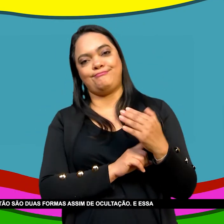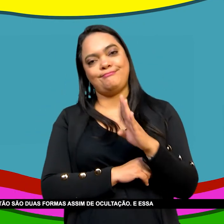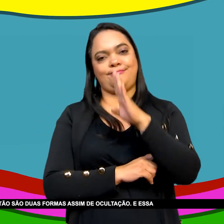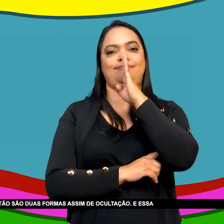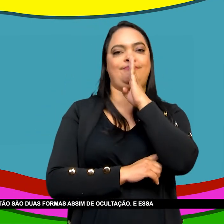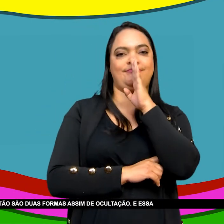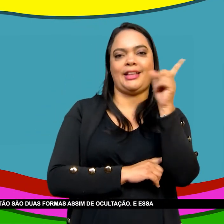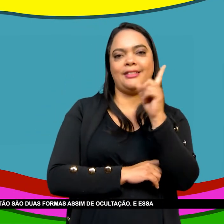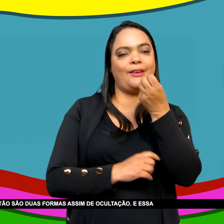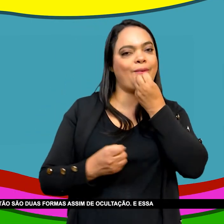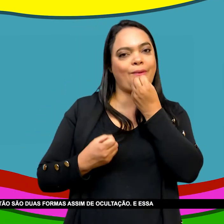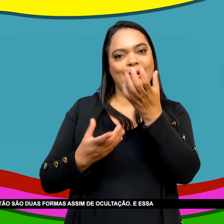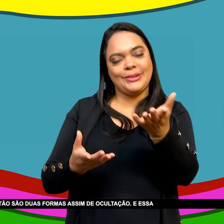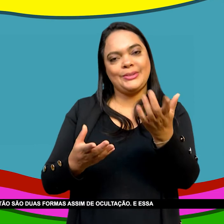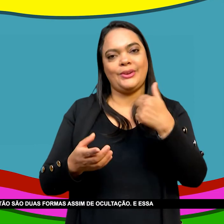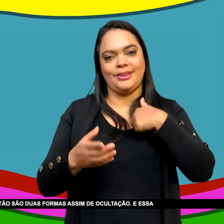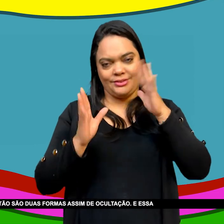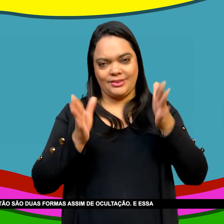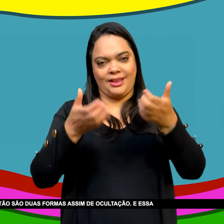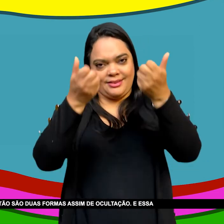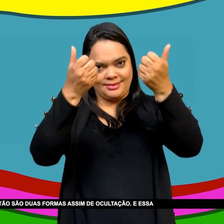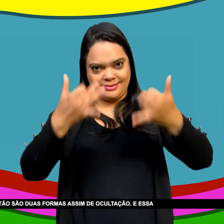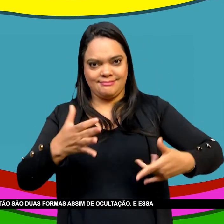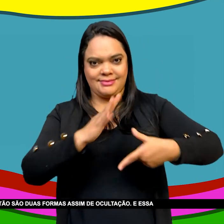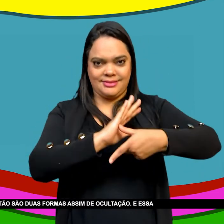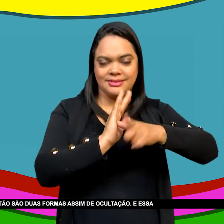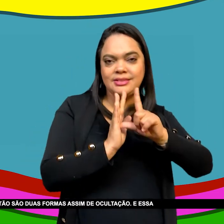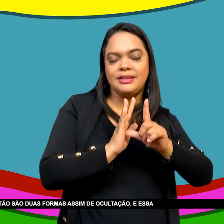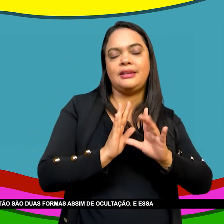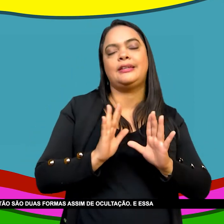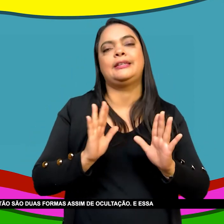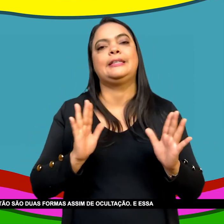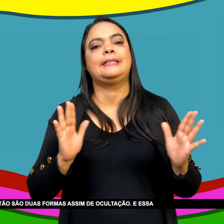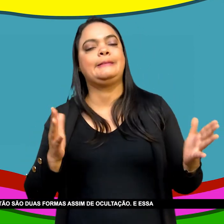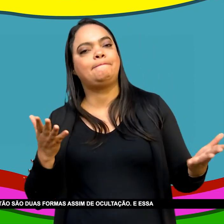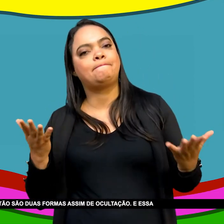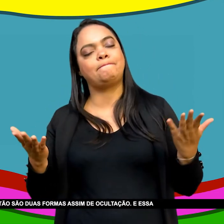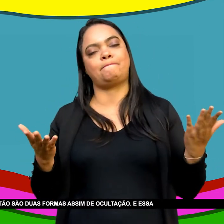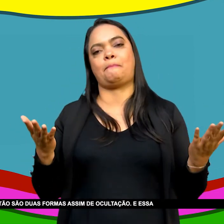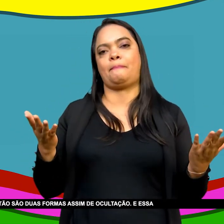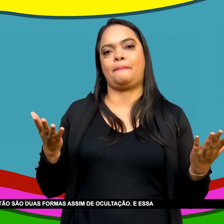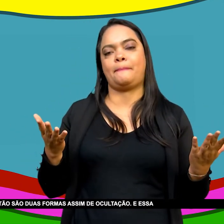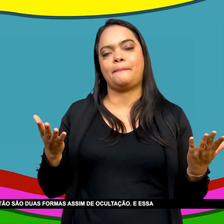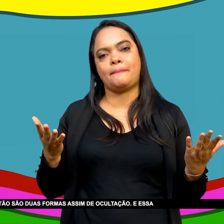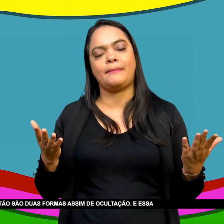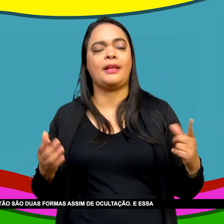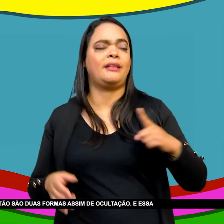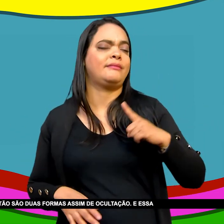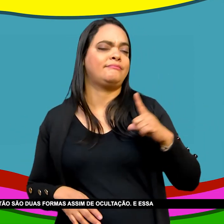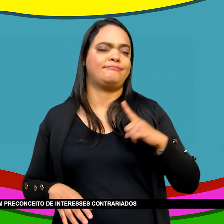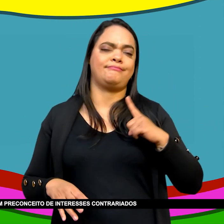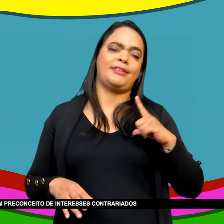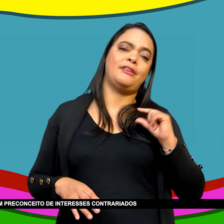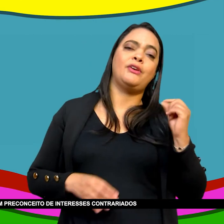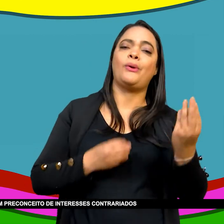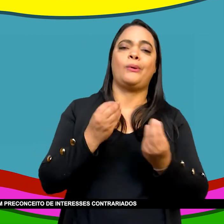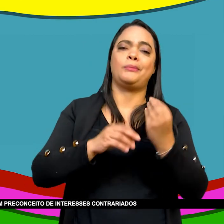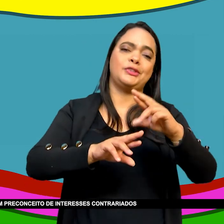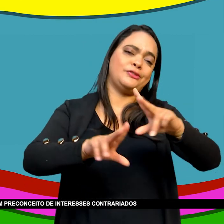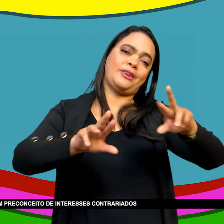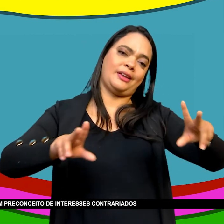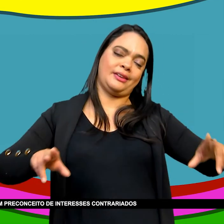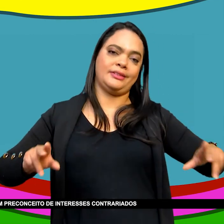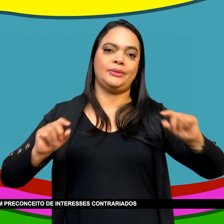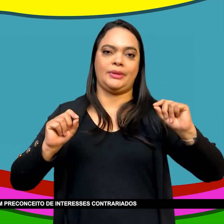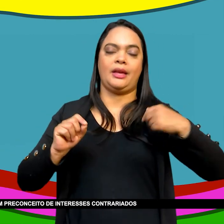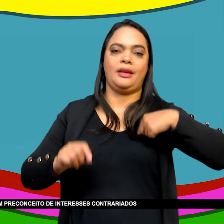mal Espaço dizer Dizer mal Então são duas formas De ocultação E essa ocultação Ela